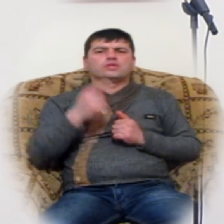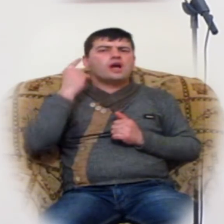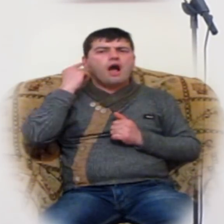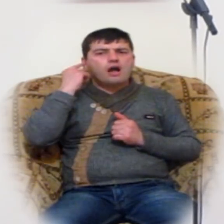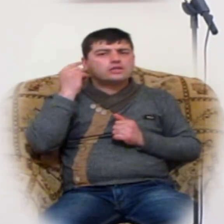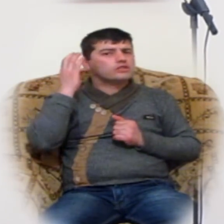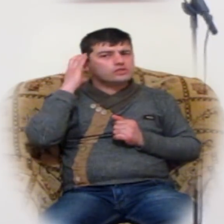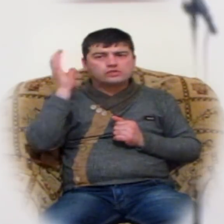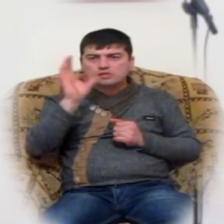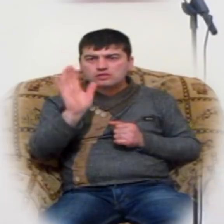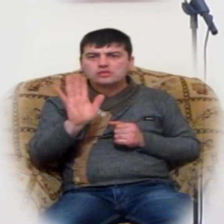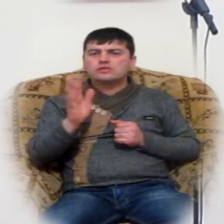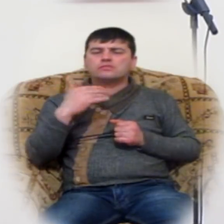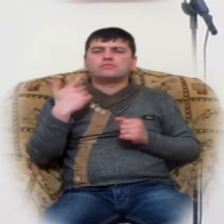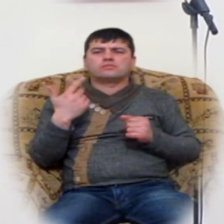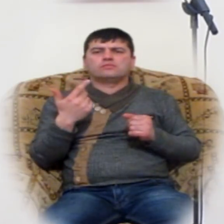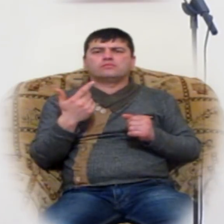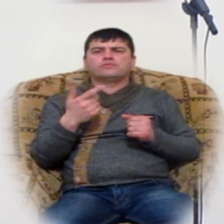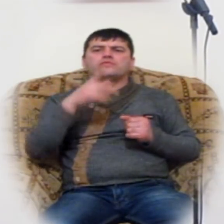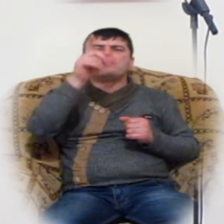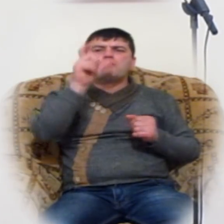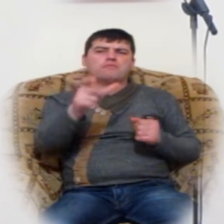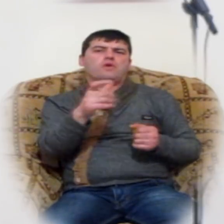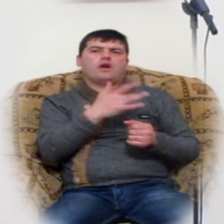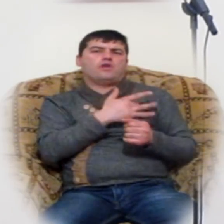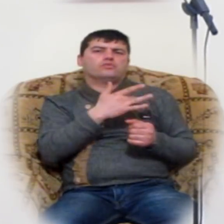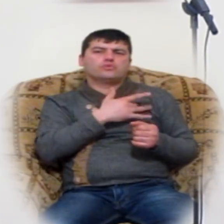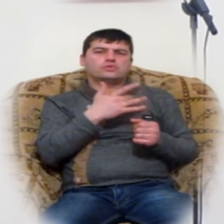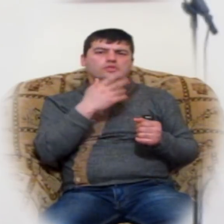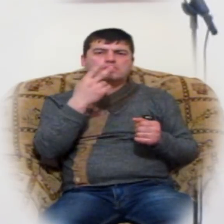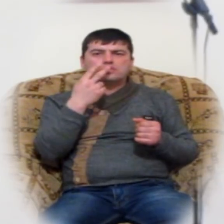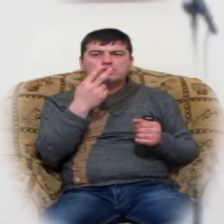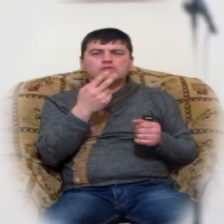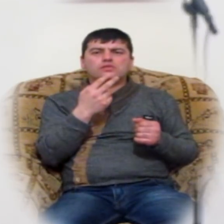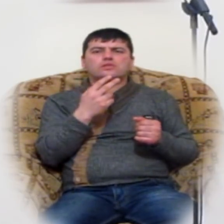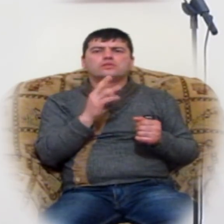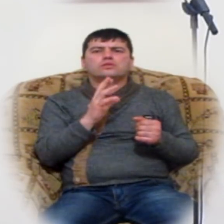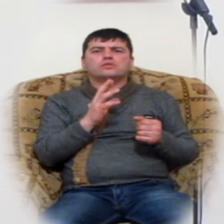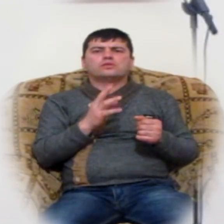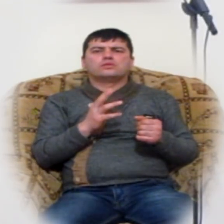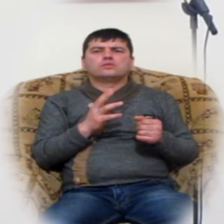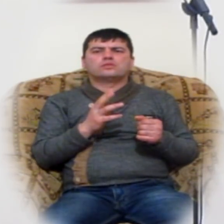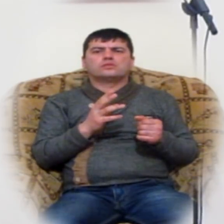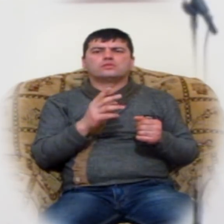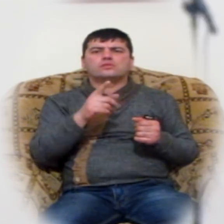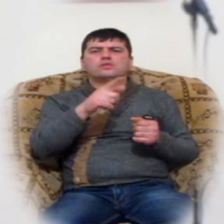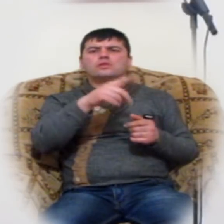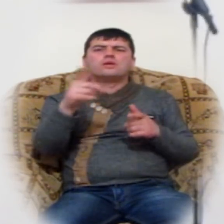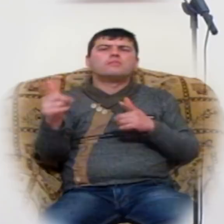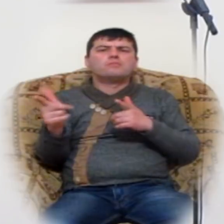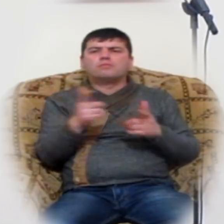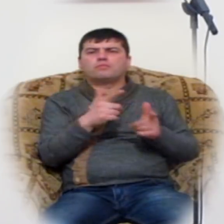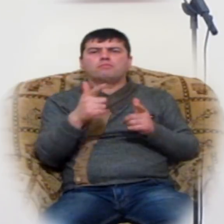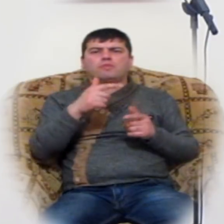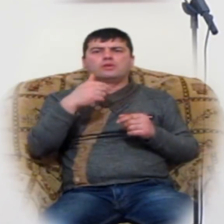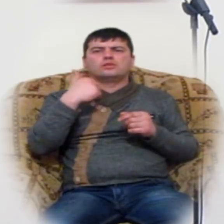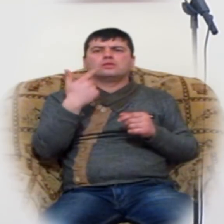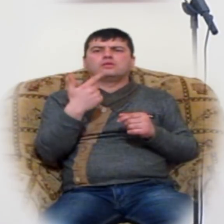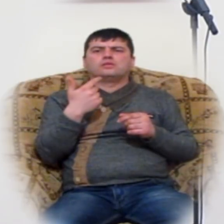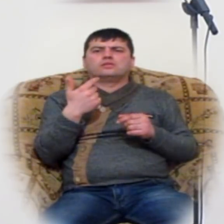լսեց, եվ մարդու սիրտ չնկավ, այն պատրաստեց աստված իրեն